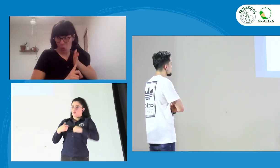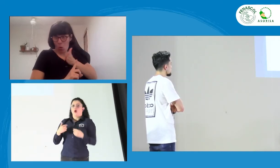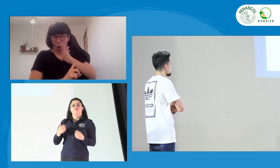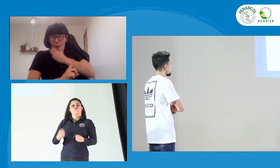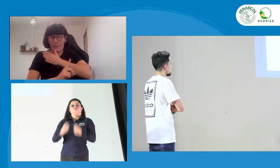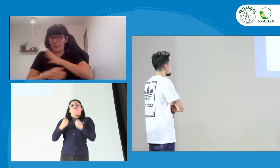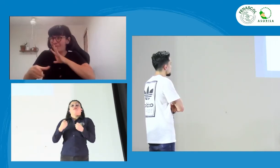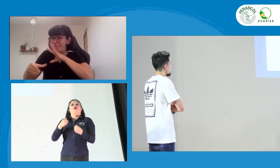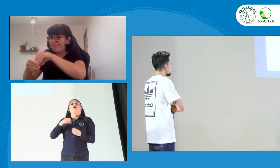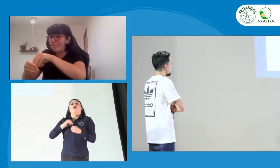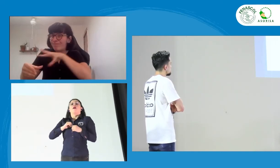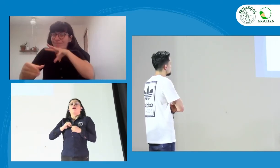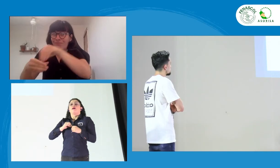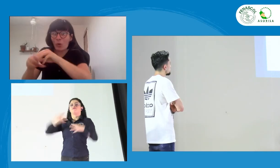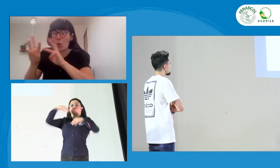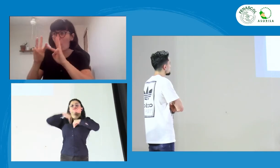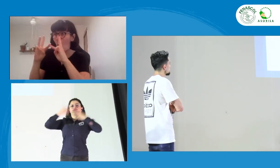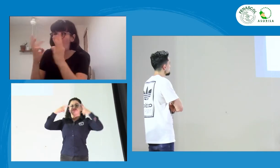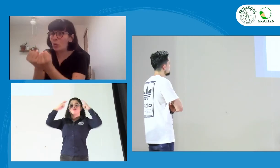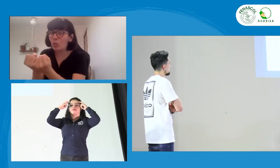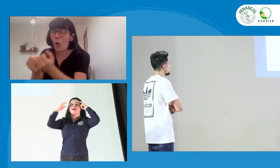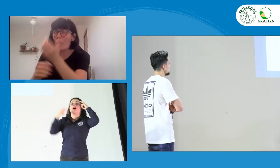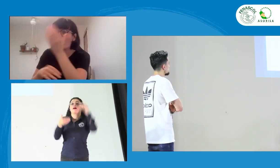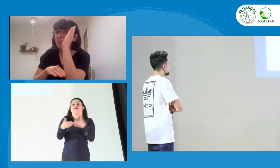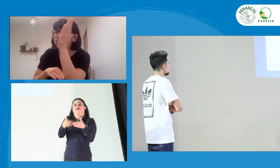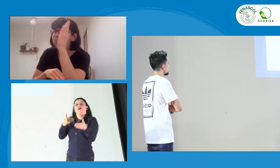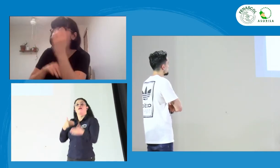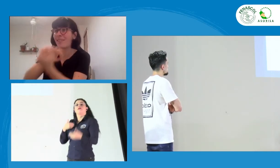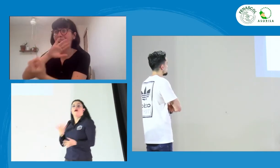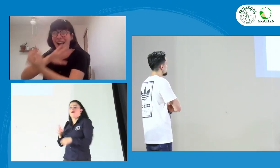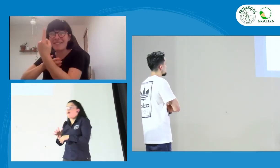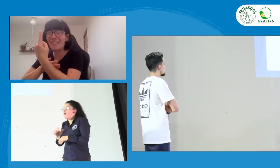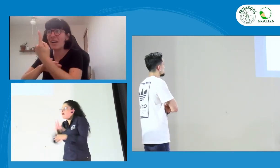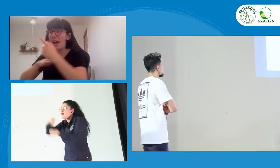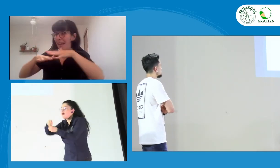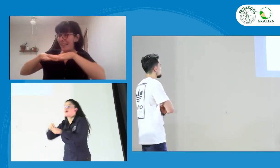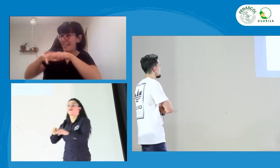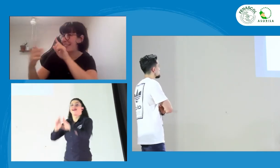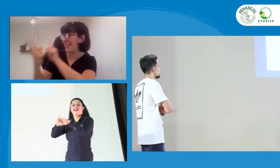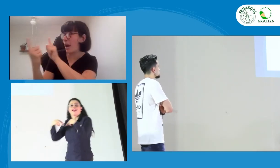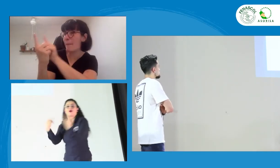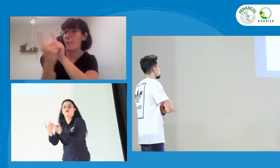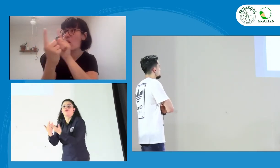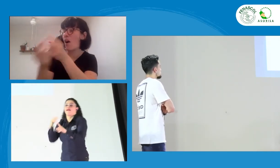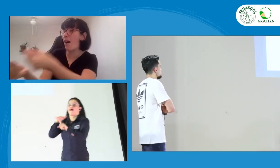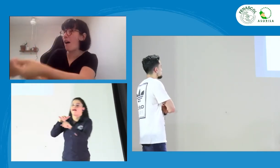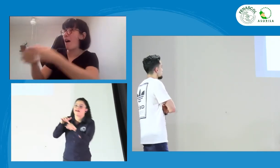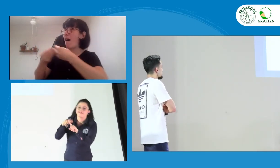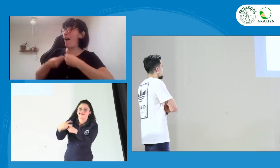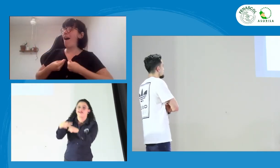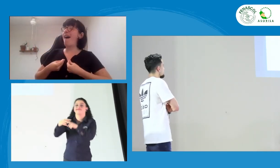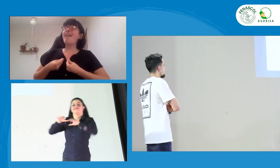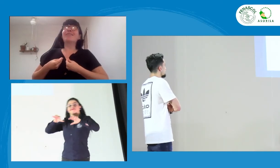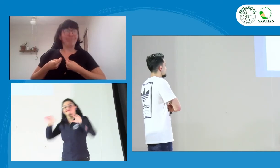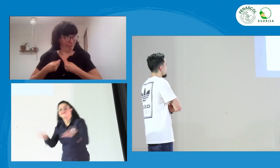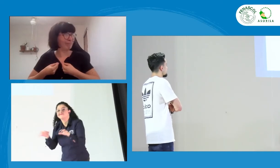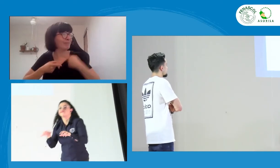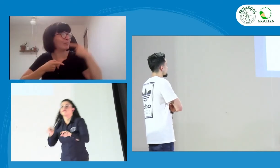que pensar en esa capacidad, cómo se construye la capacidad. Y la capacidad la construimos a través de talleres, través de